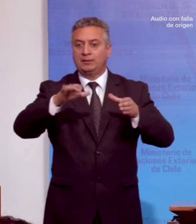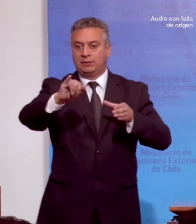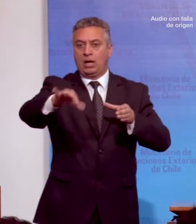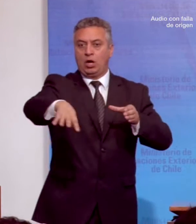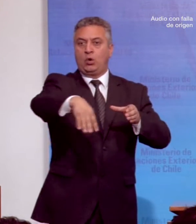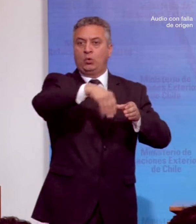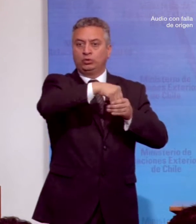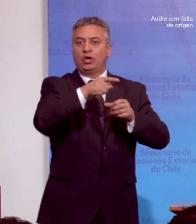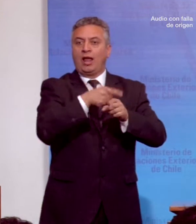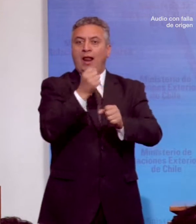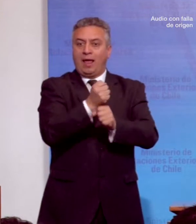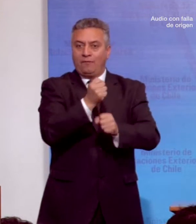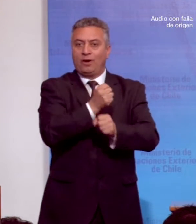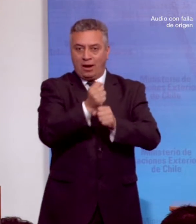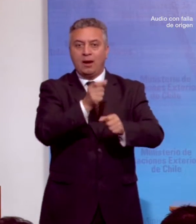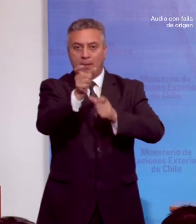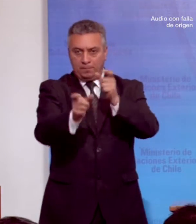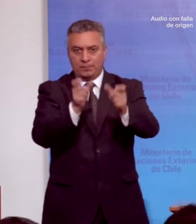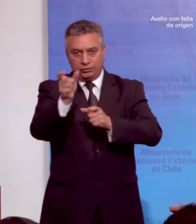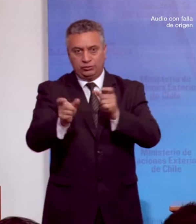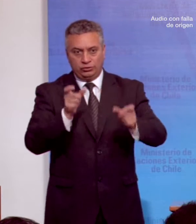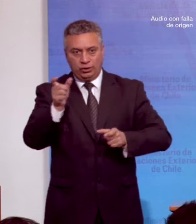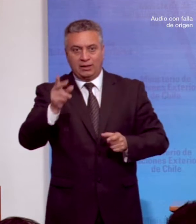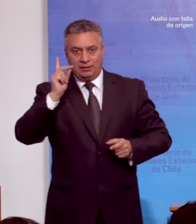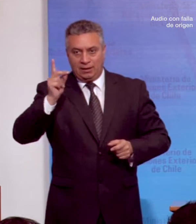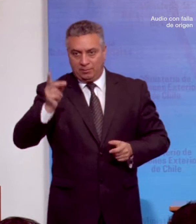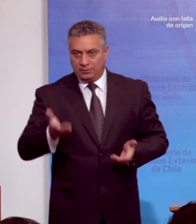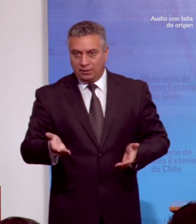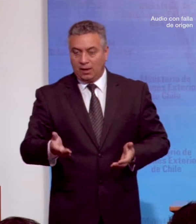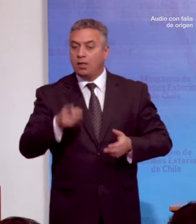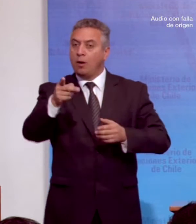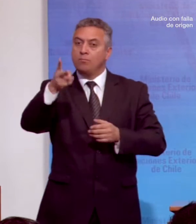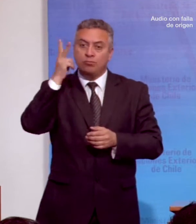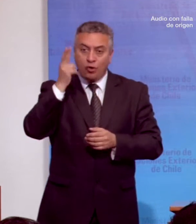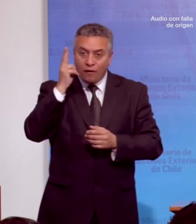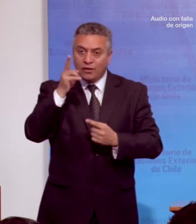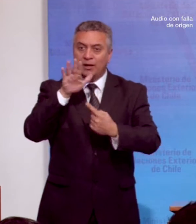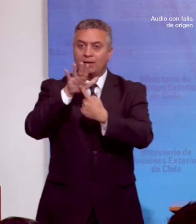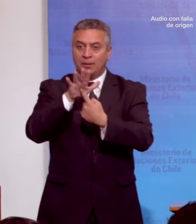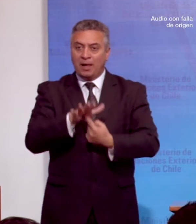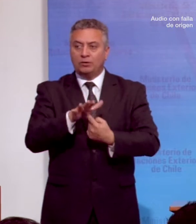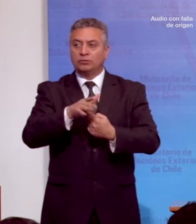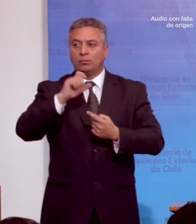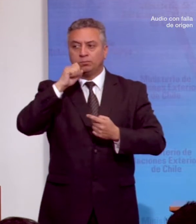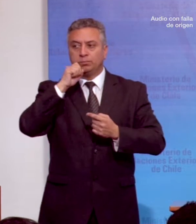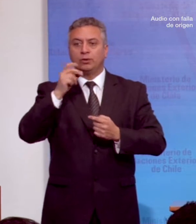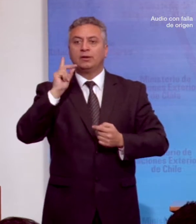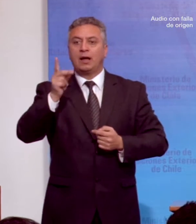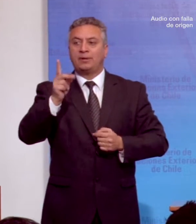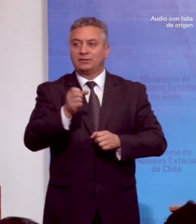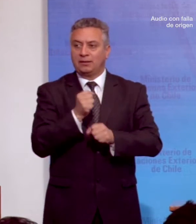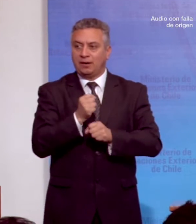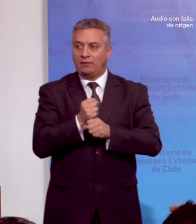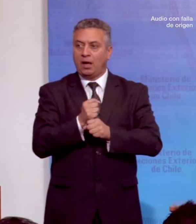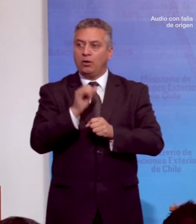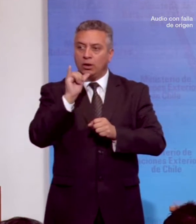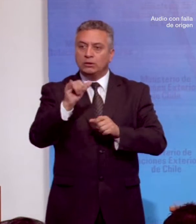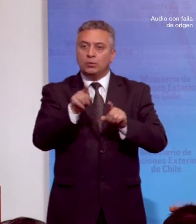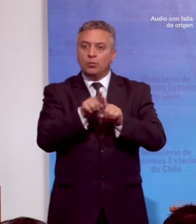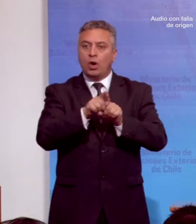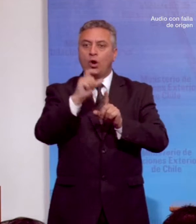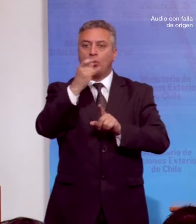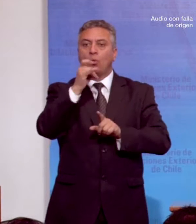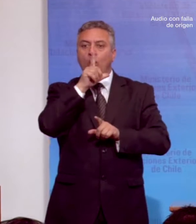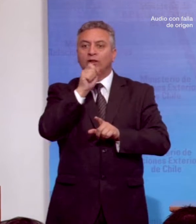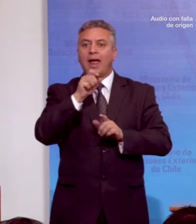de las personas en situación de discapacidad, prohibir la discriminación por discapacidad en el trabajo y establecer una cuota